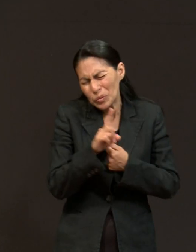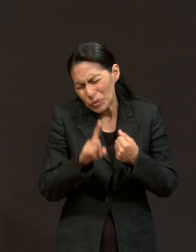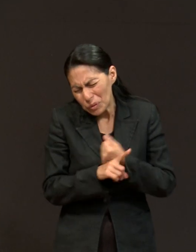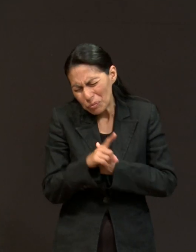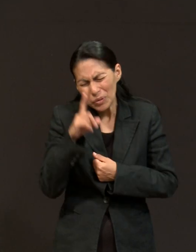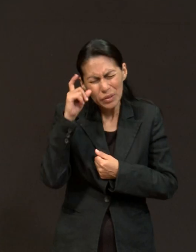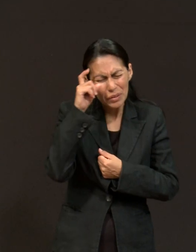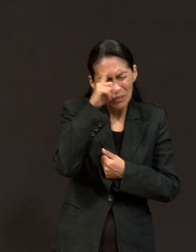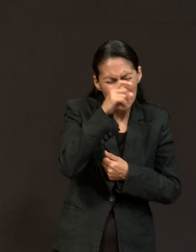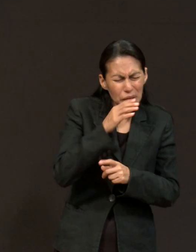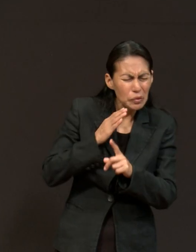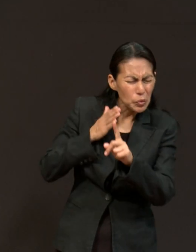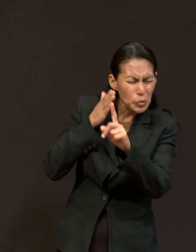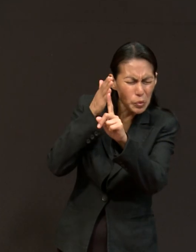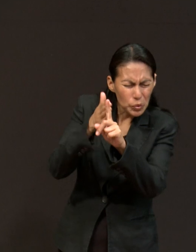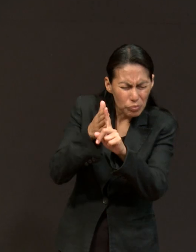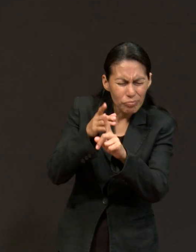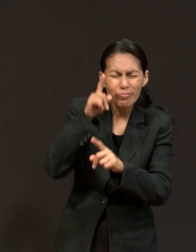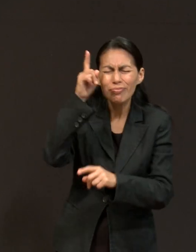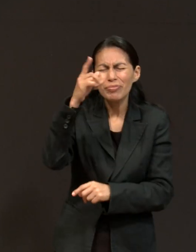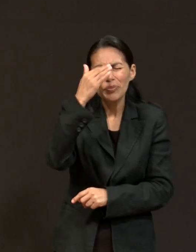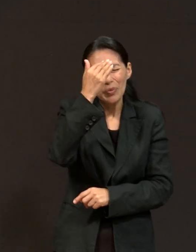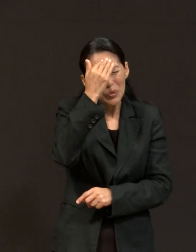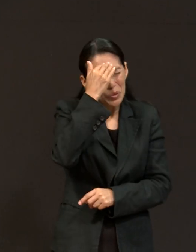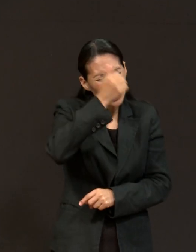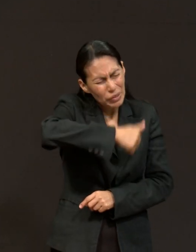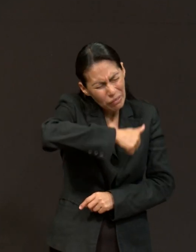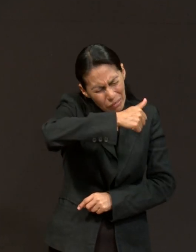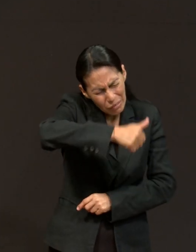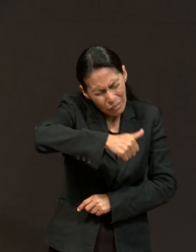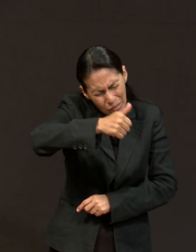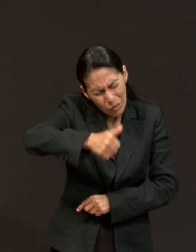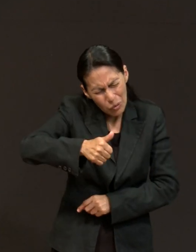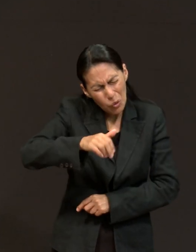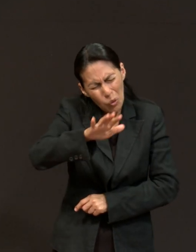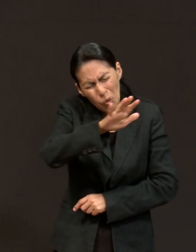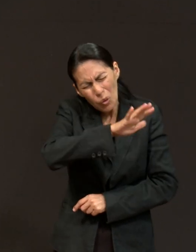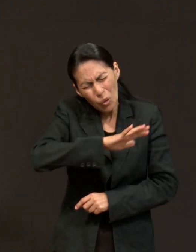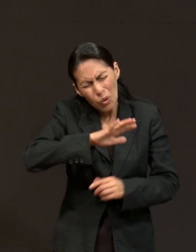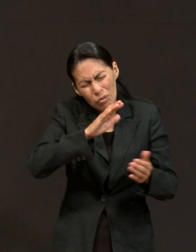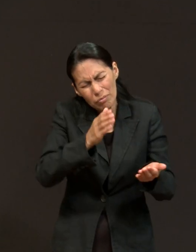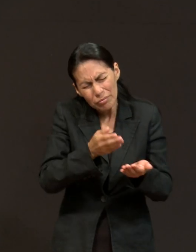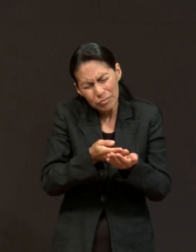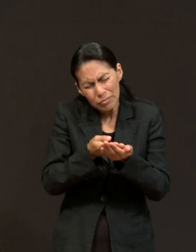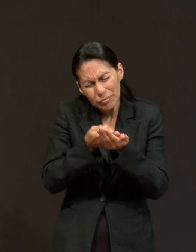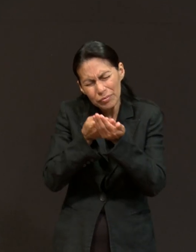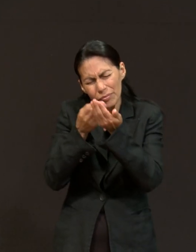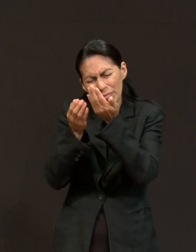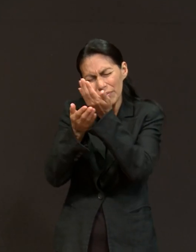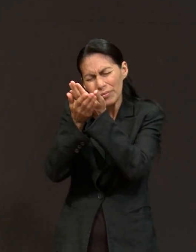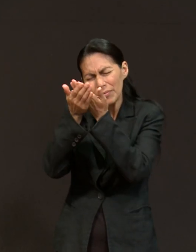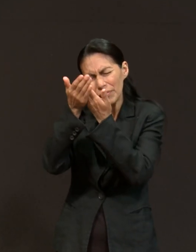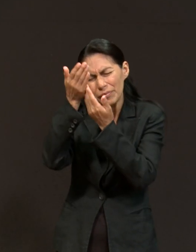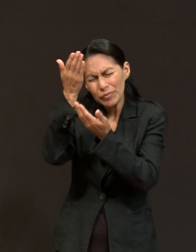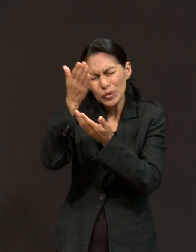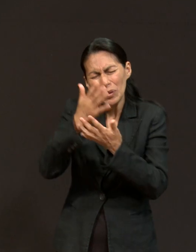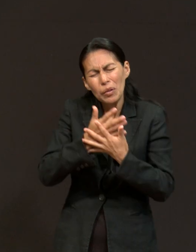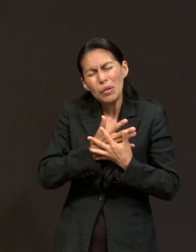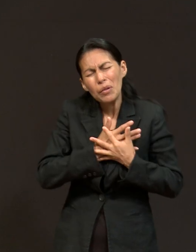hay. Tú conoces cada situación, lo ponemos todo en tus manos de amor. Ayúdanos a confiar en ti y